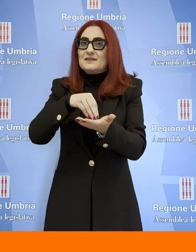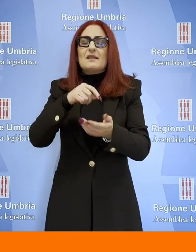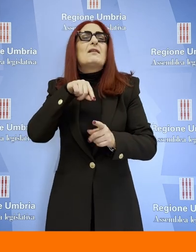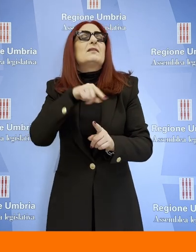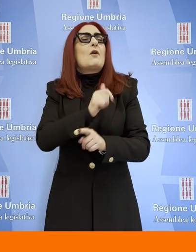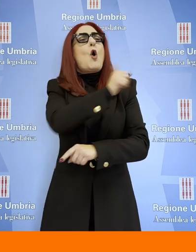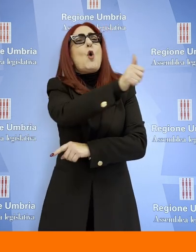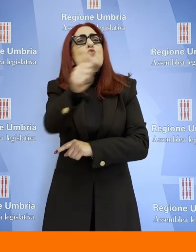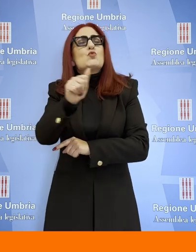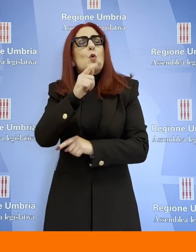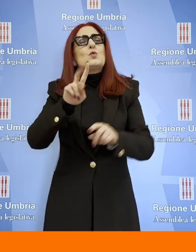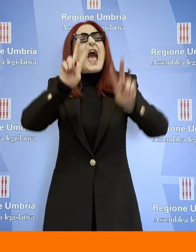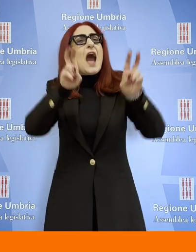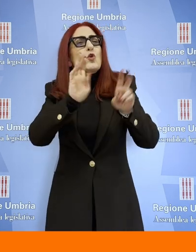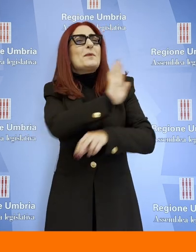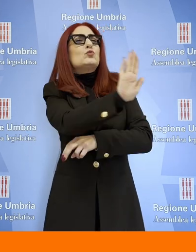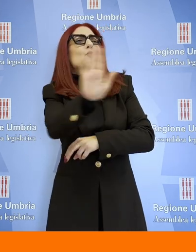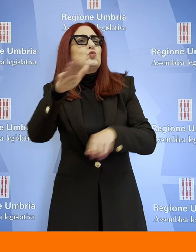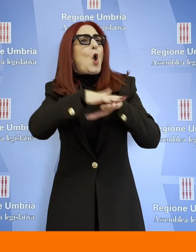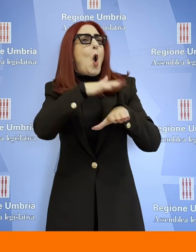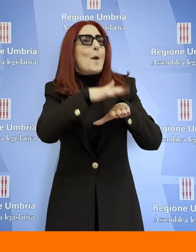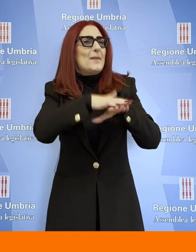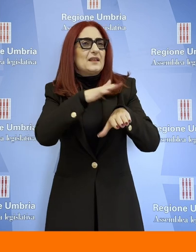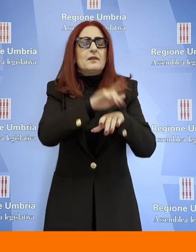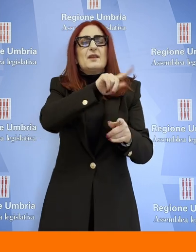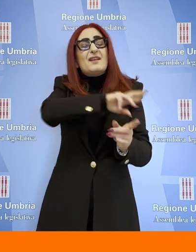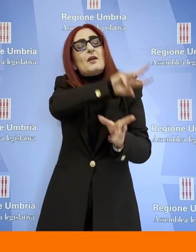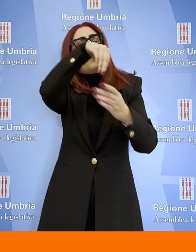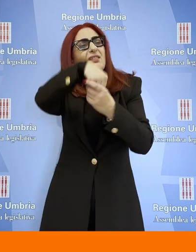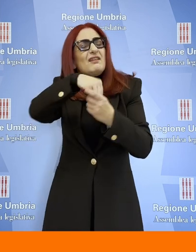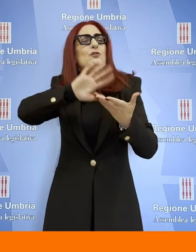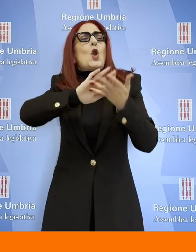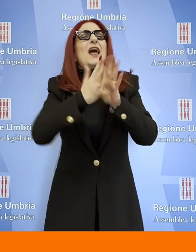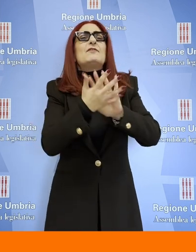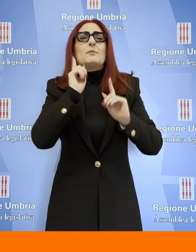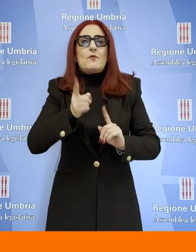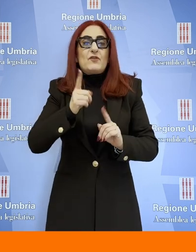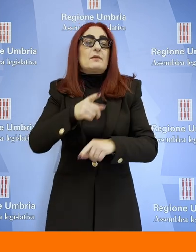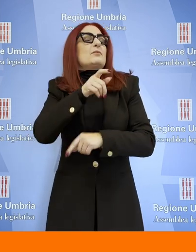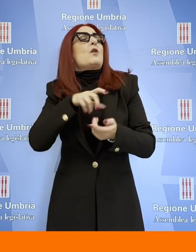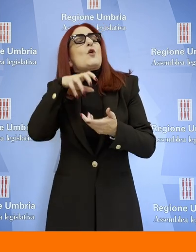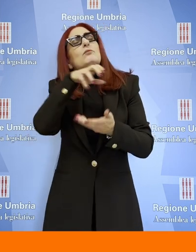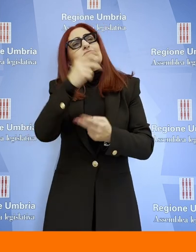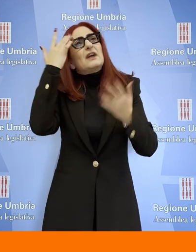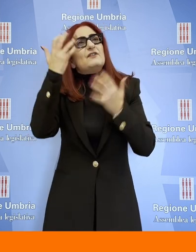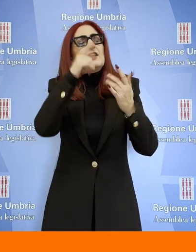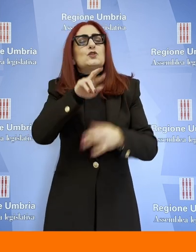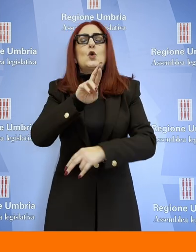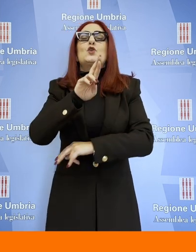apportate, dai contributi di Emanuele Rossi, Scuola Universitaria Superiore e Sant'Anna di Pisa, Raffaele Bifulco, Università Luis